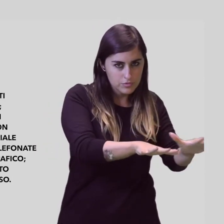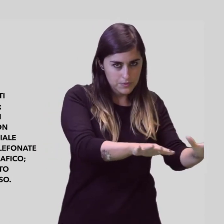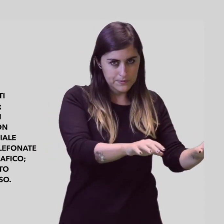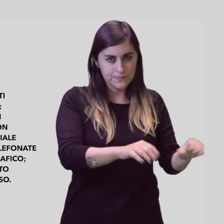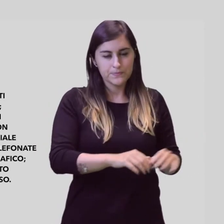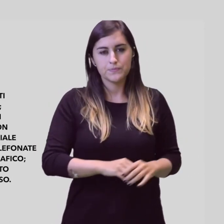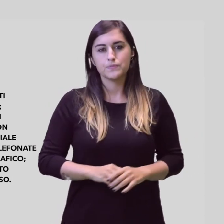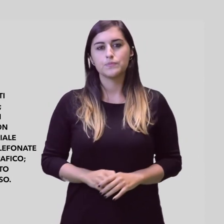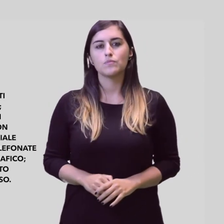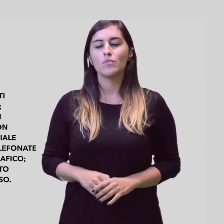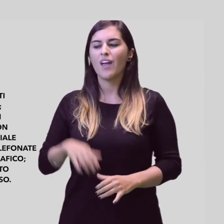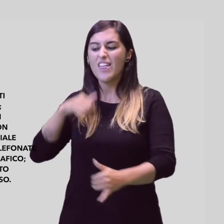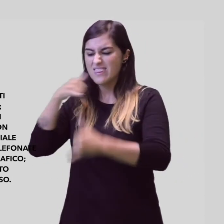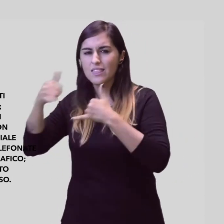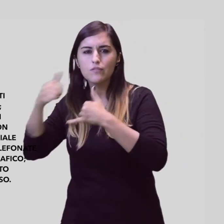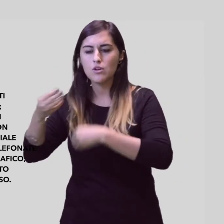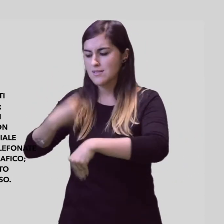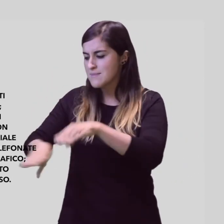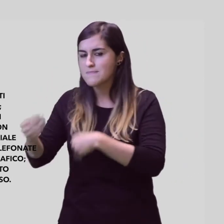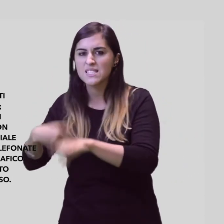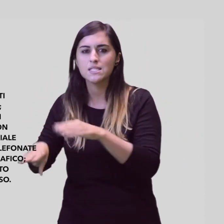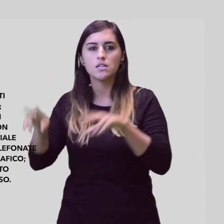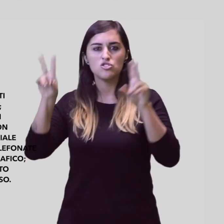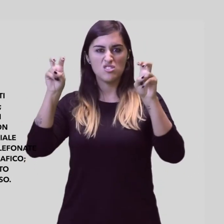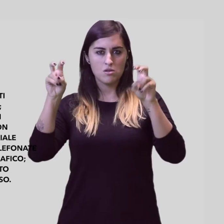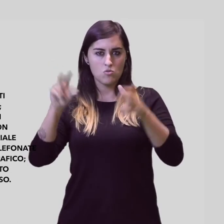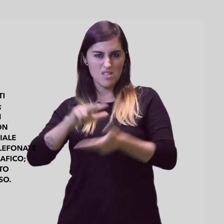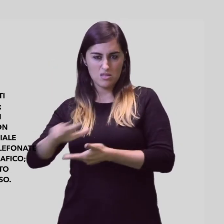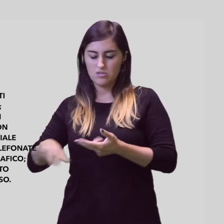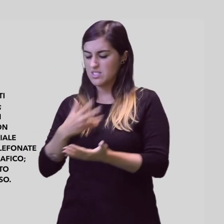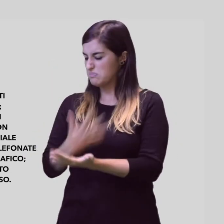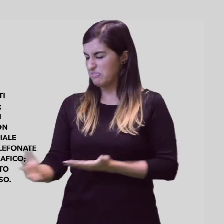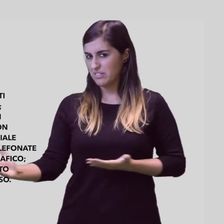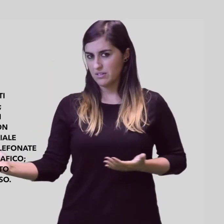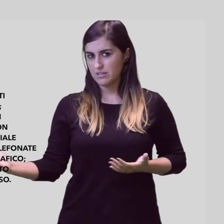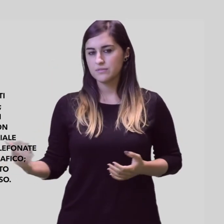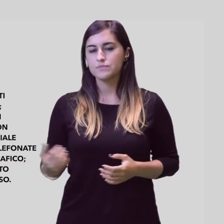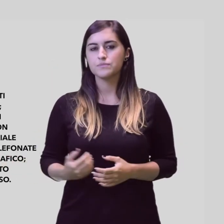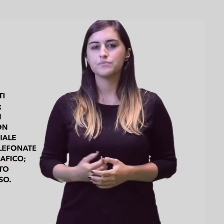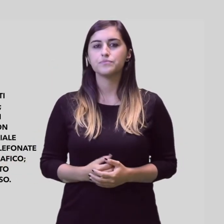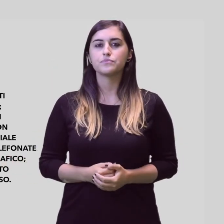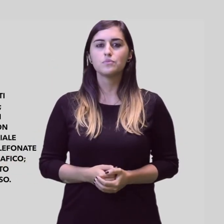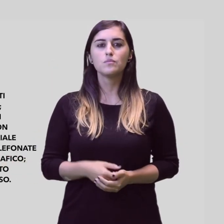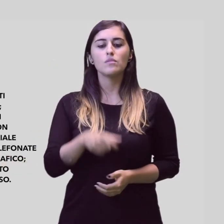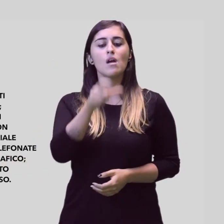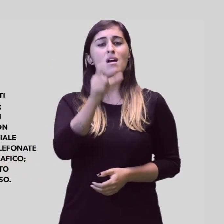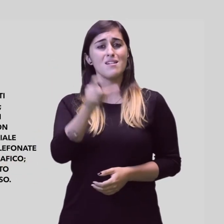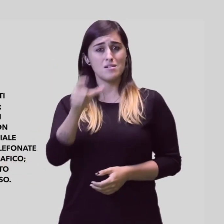consenso Ricevere telefonate e messaggi con contenuto pornografico Subire